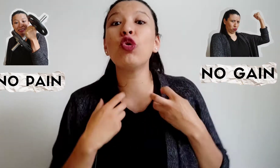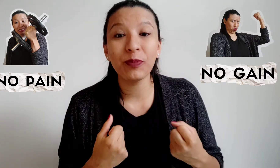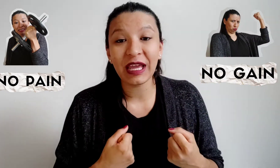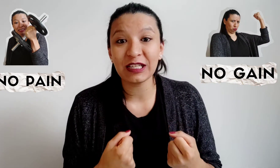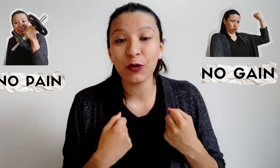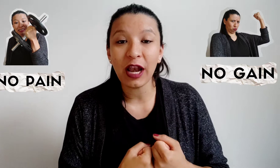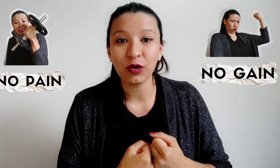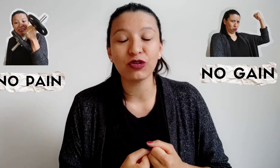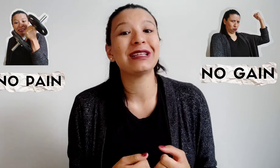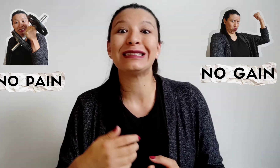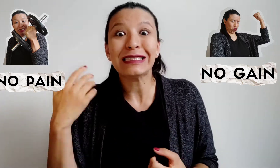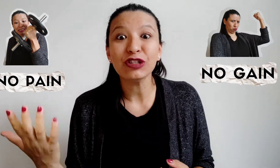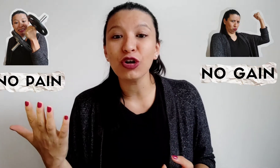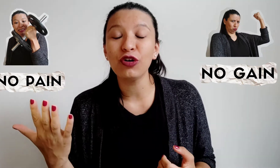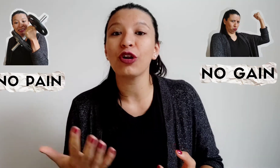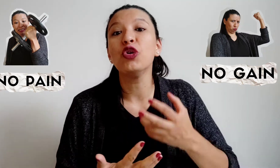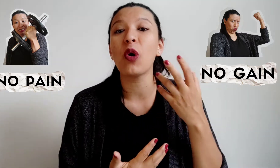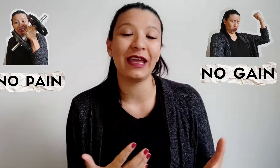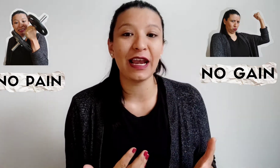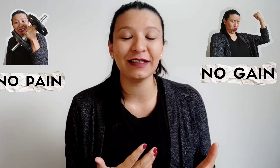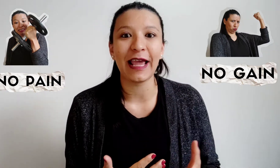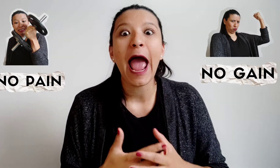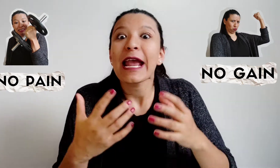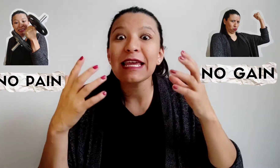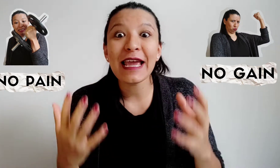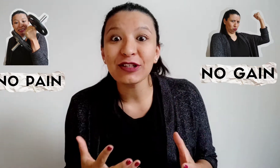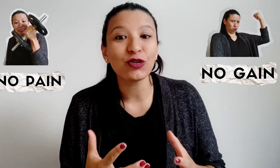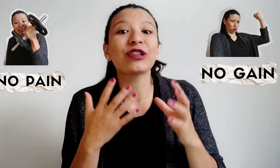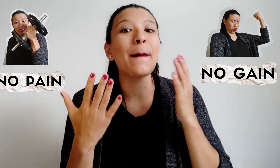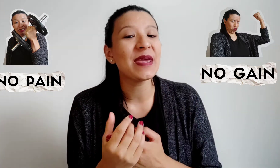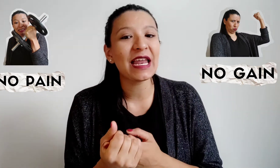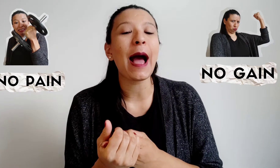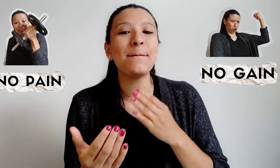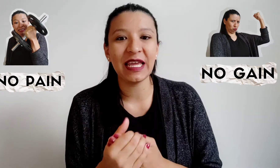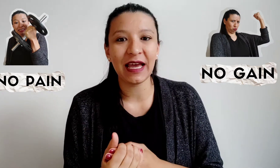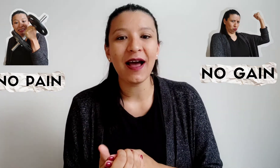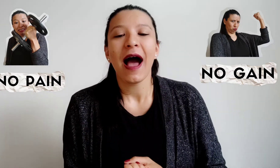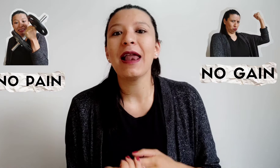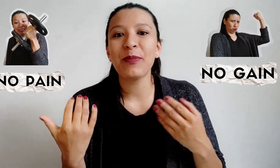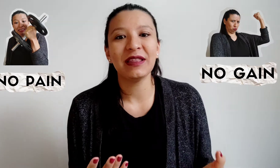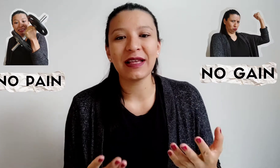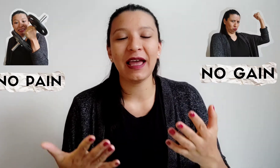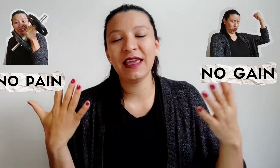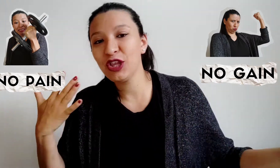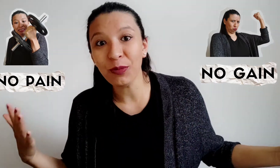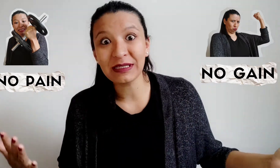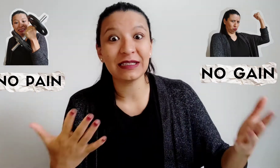obtienes por algo, entonces sin dolor no hay ganancia. Y eso también aplica al aprendizaje de idiomas, en este